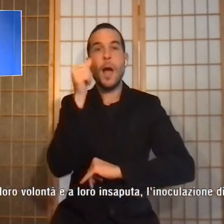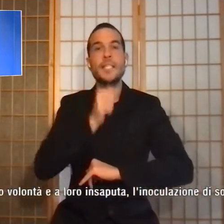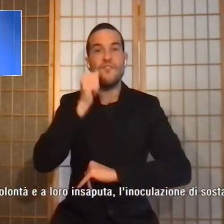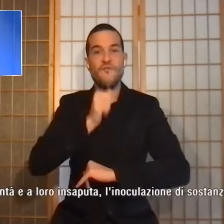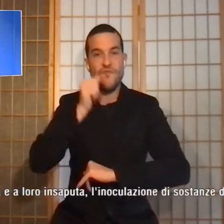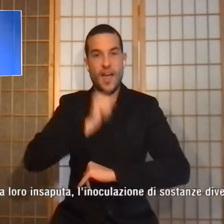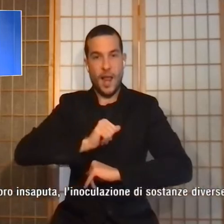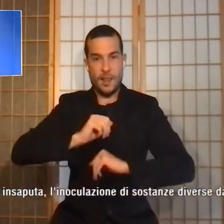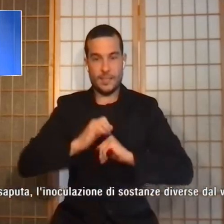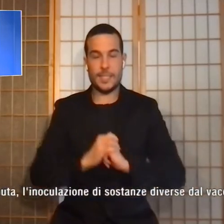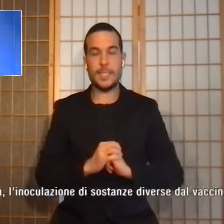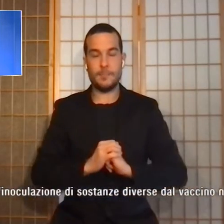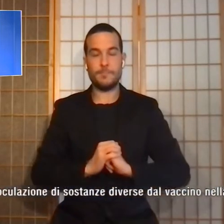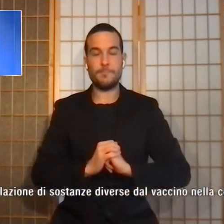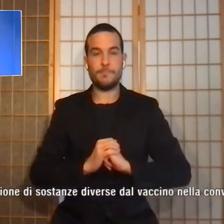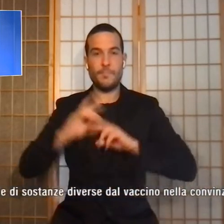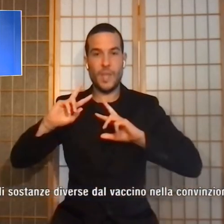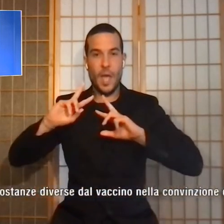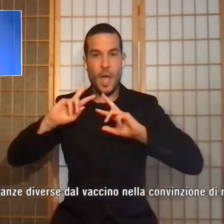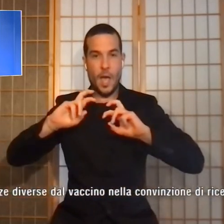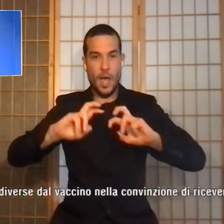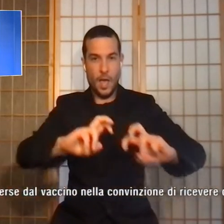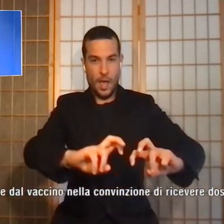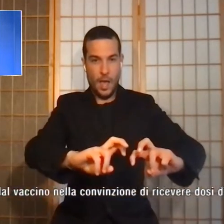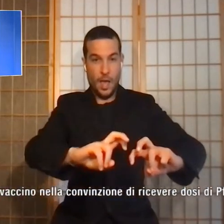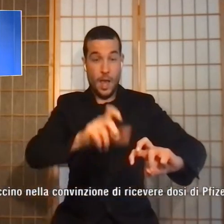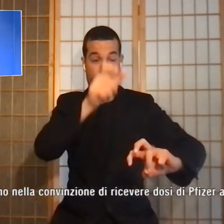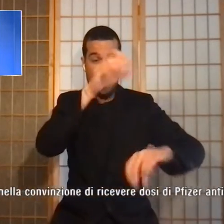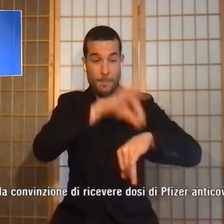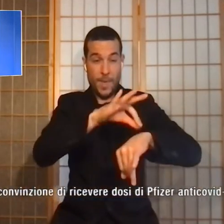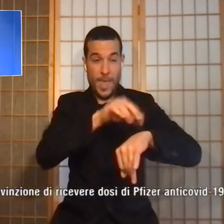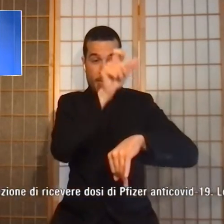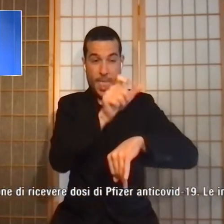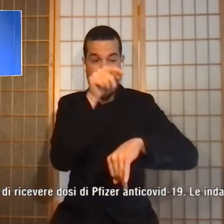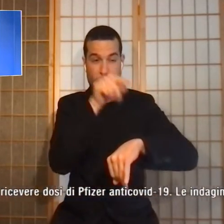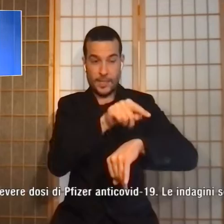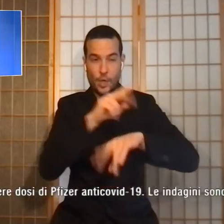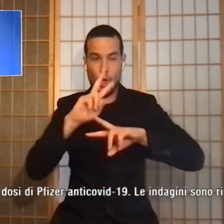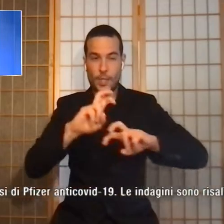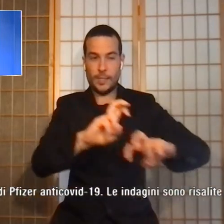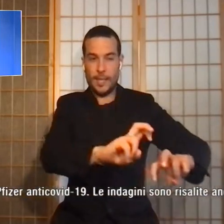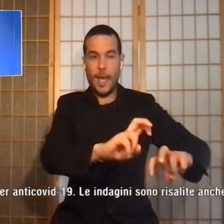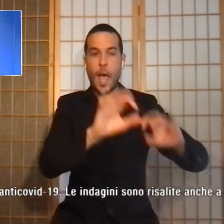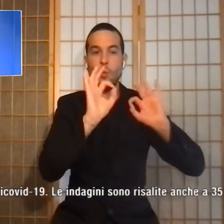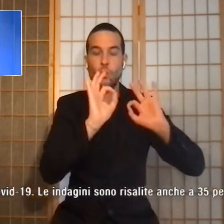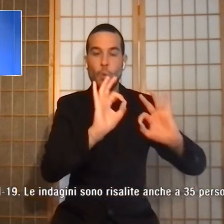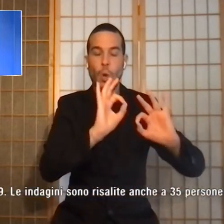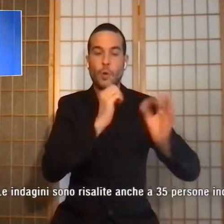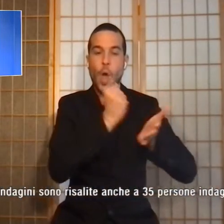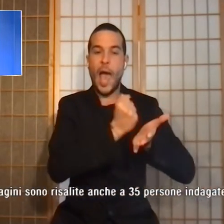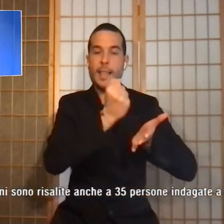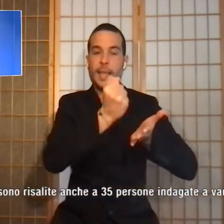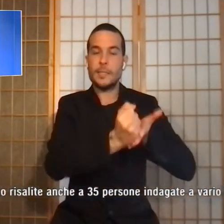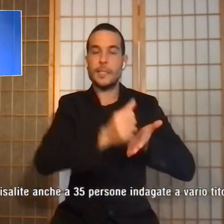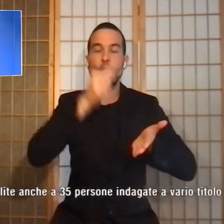a quanto accertato, il medico indagato avrebbe predisposto false attestazioni di